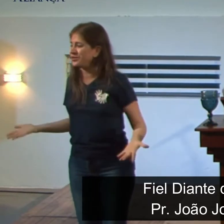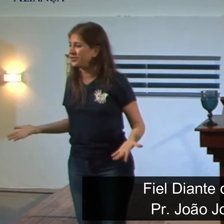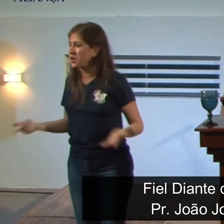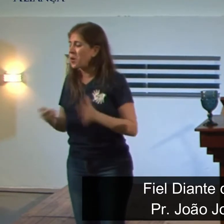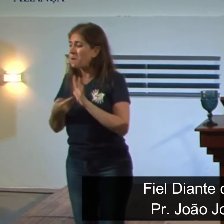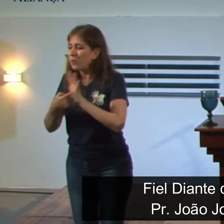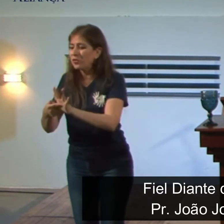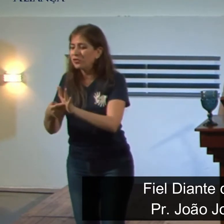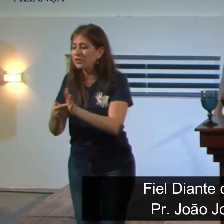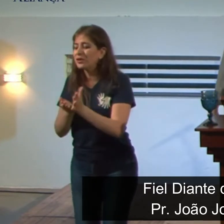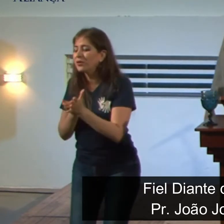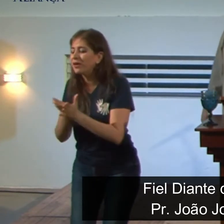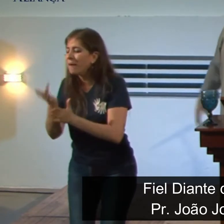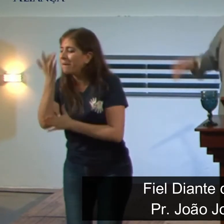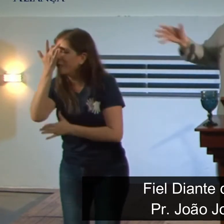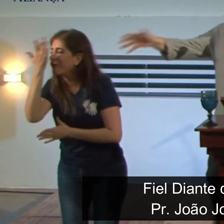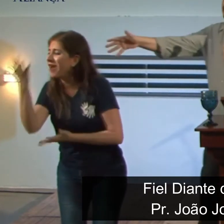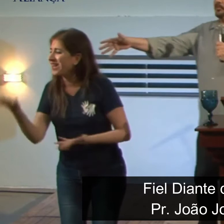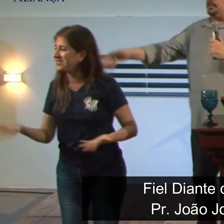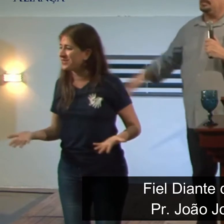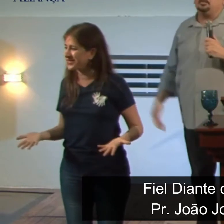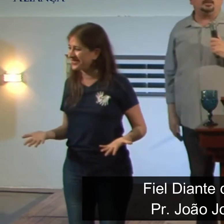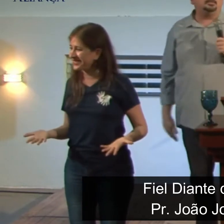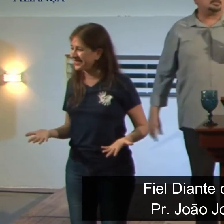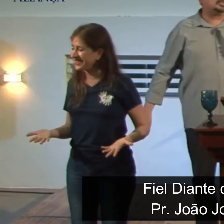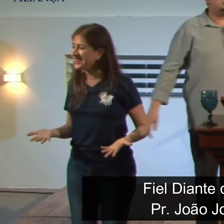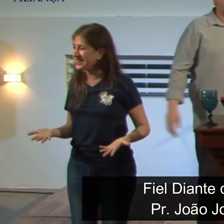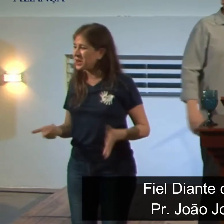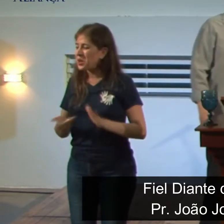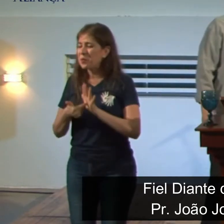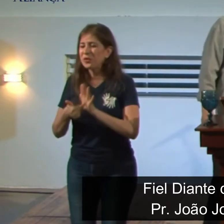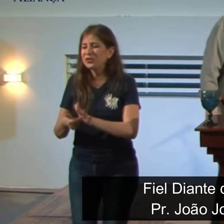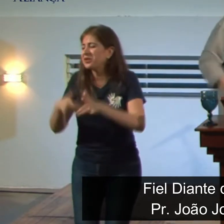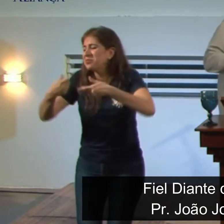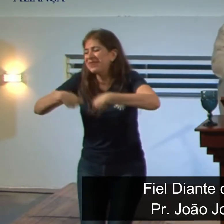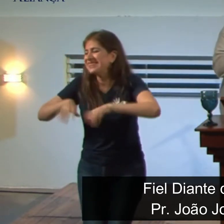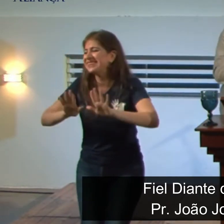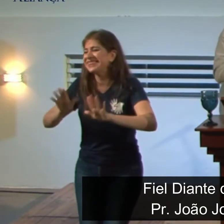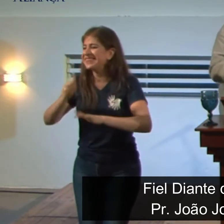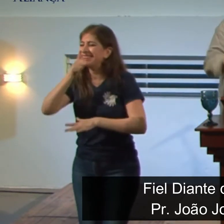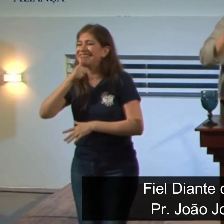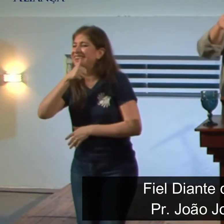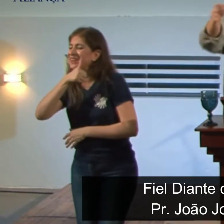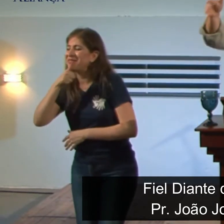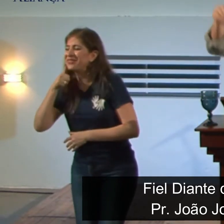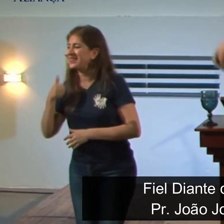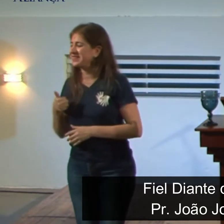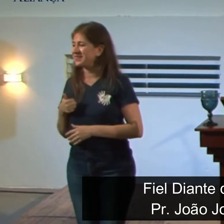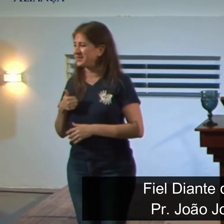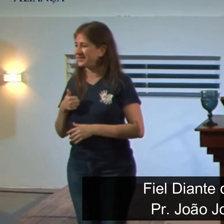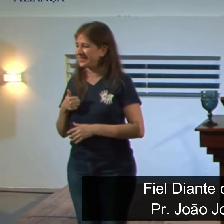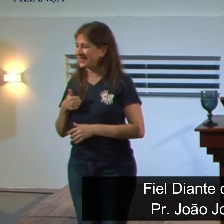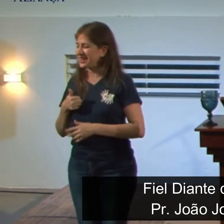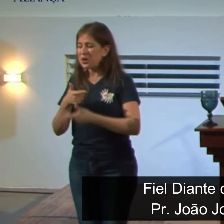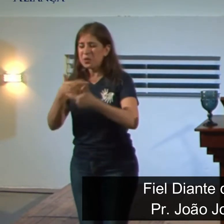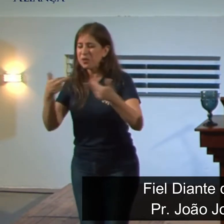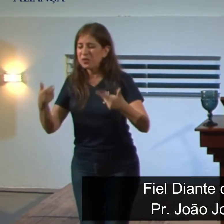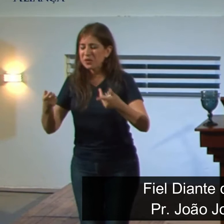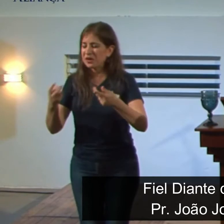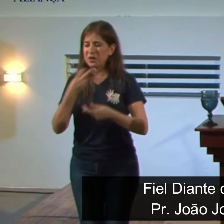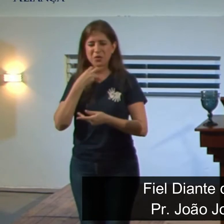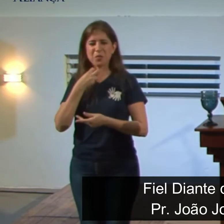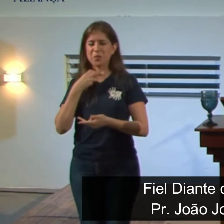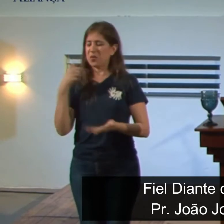um caminho mais fácil. Ele sempre vai oferecer um caminho sem sacrifício. Ele sempre vai fazer uma proposta que ele não pode cumprir.